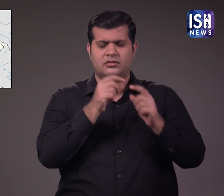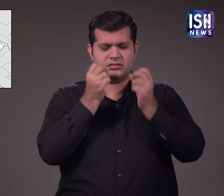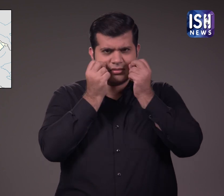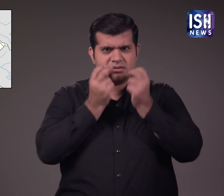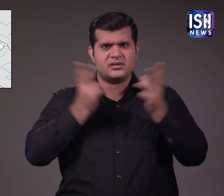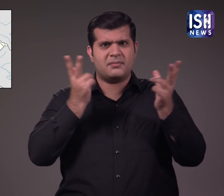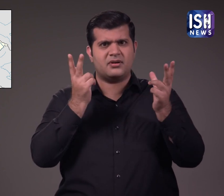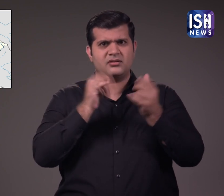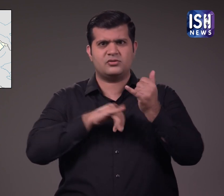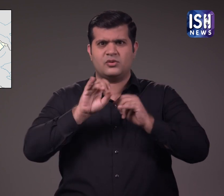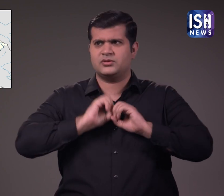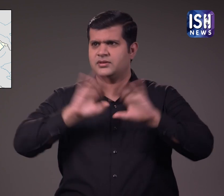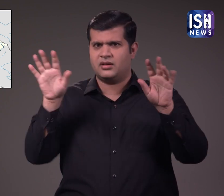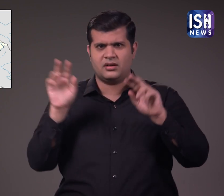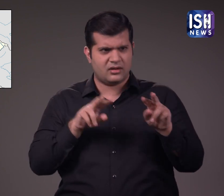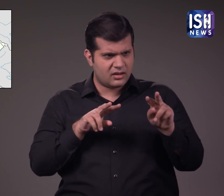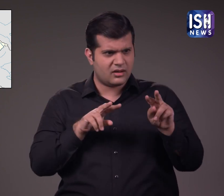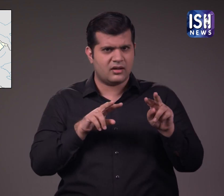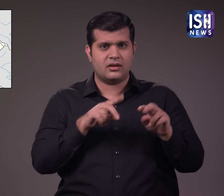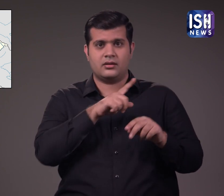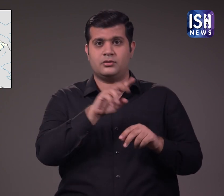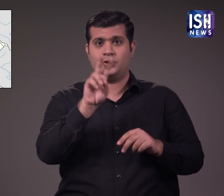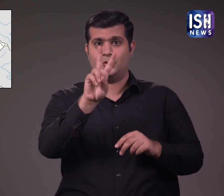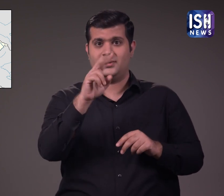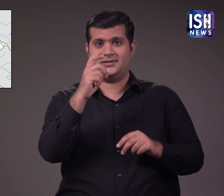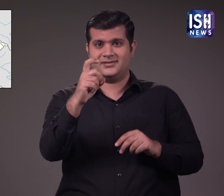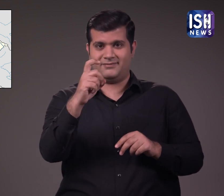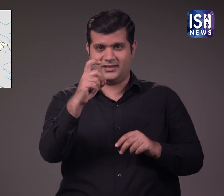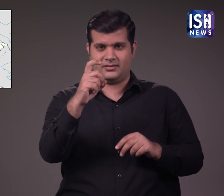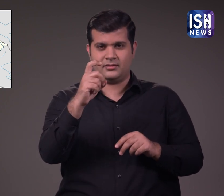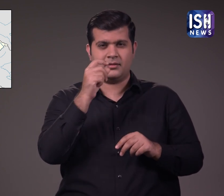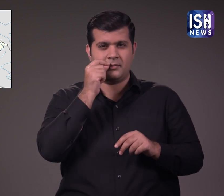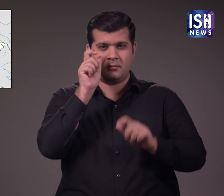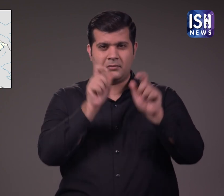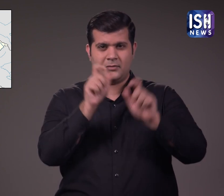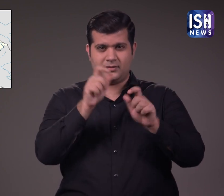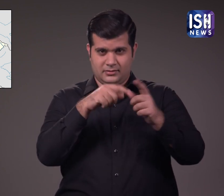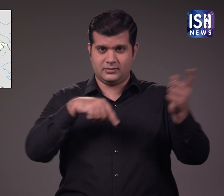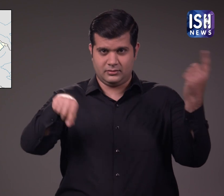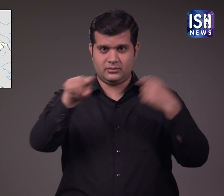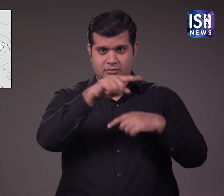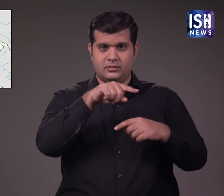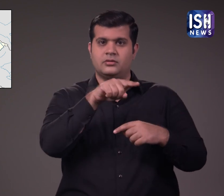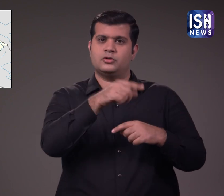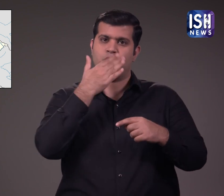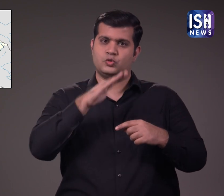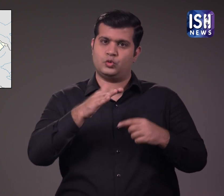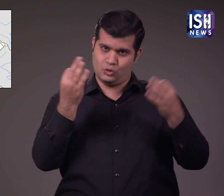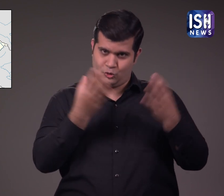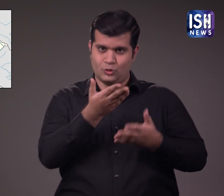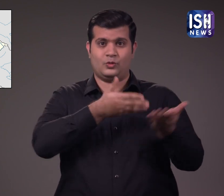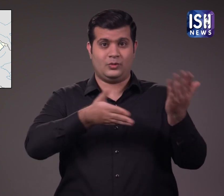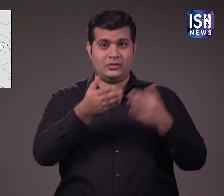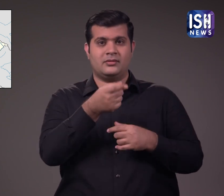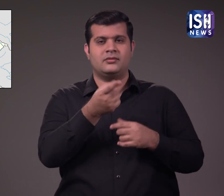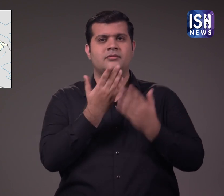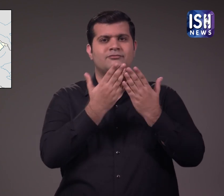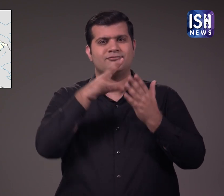गया हल्दवानी के एक सरकारी मेडिकल कॉलेज के 27 पुरुष जुनियर चात्र है